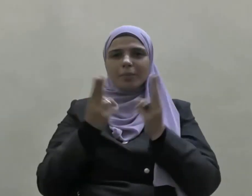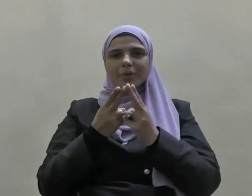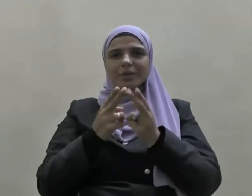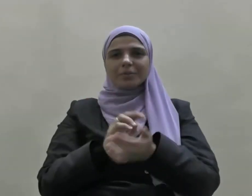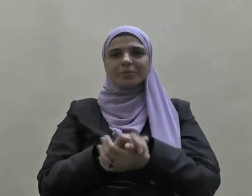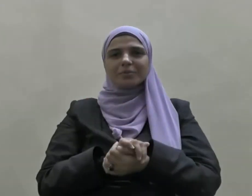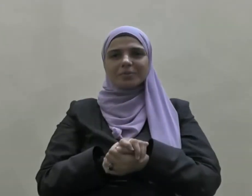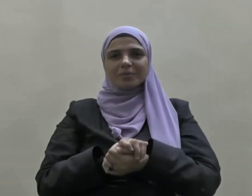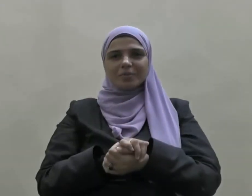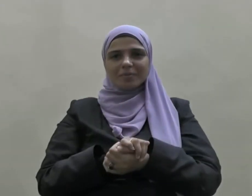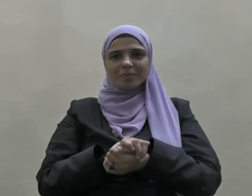رب العالمين